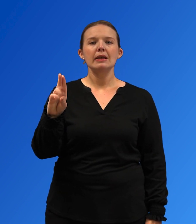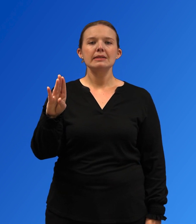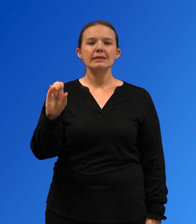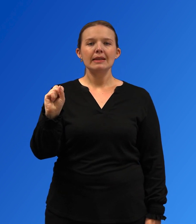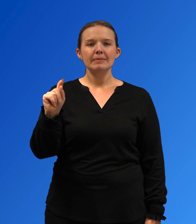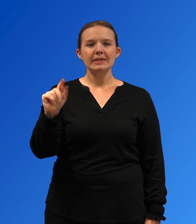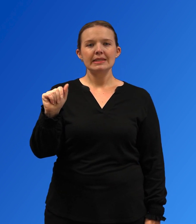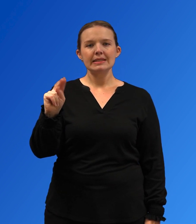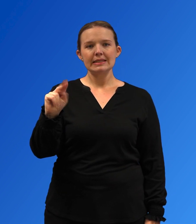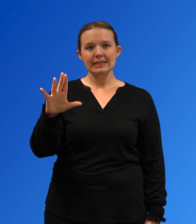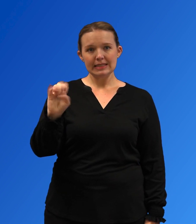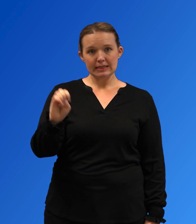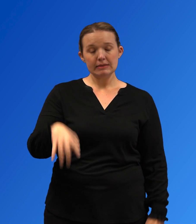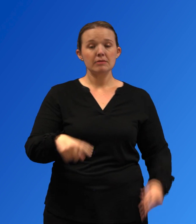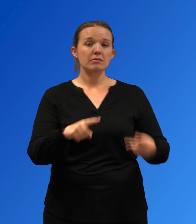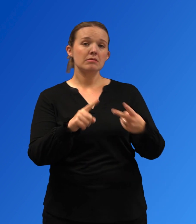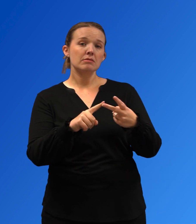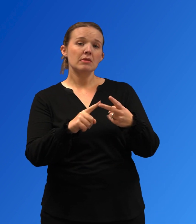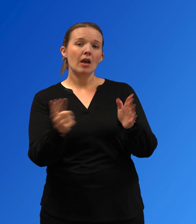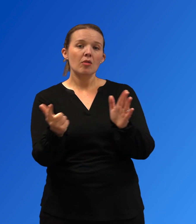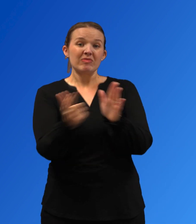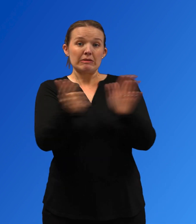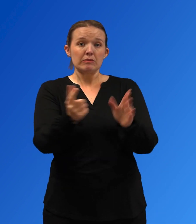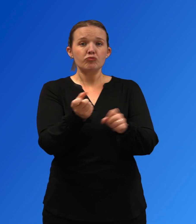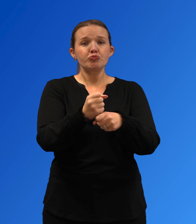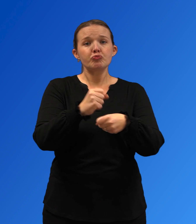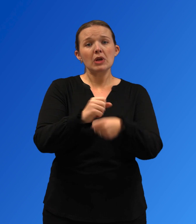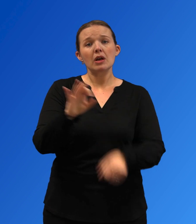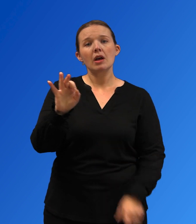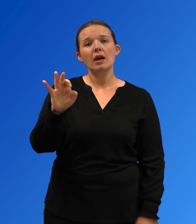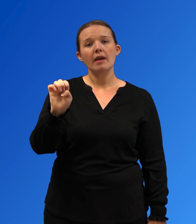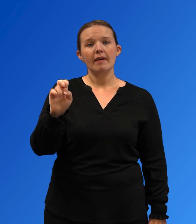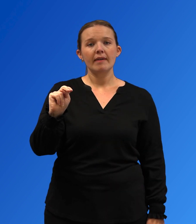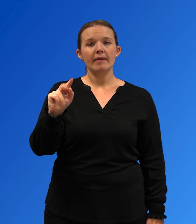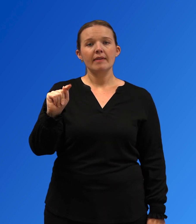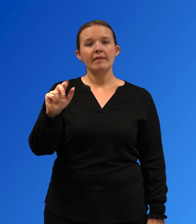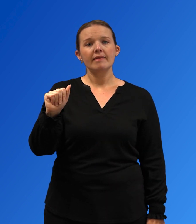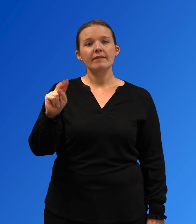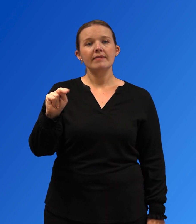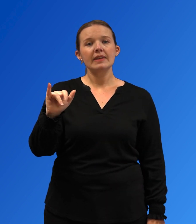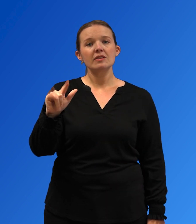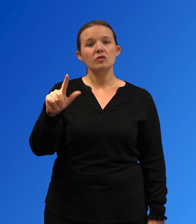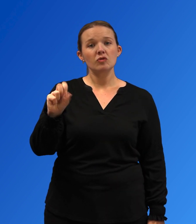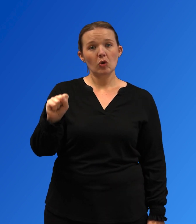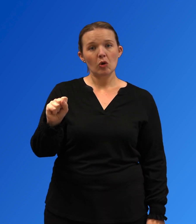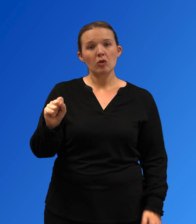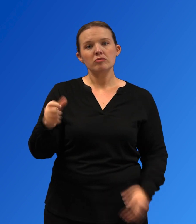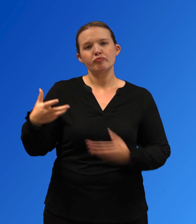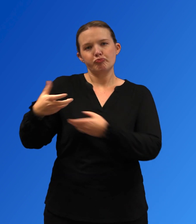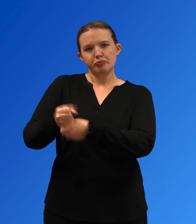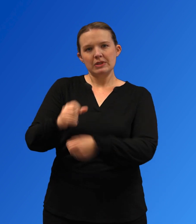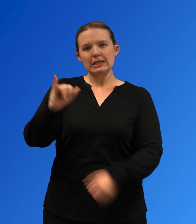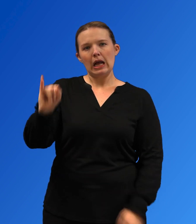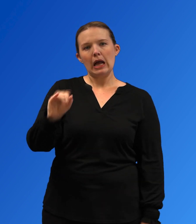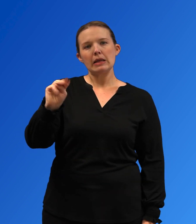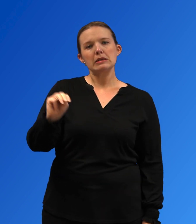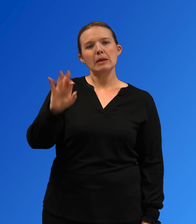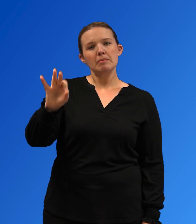consumo de más de una droga, uso de múltiples sustancias y la creciente propagación de los fentanilos